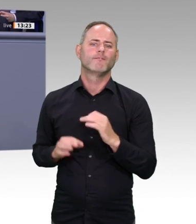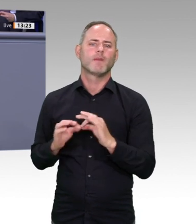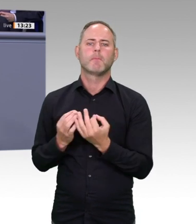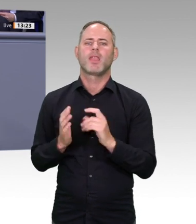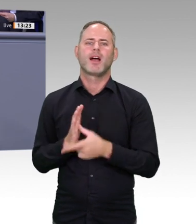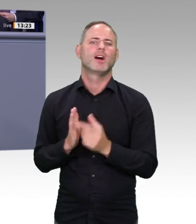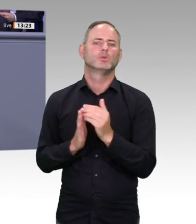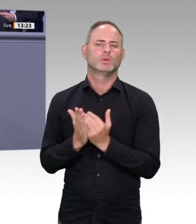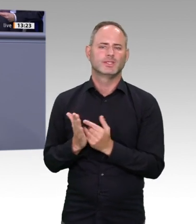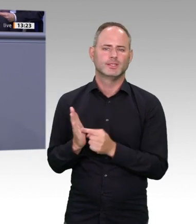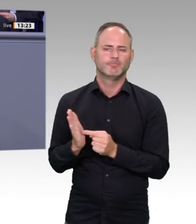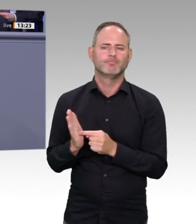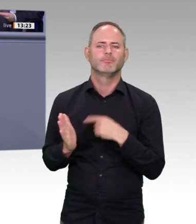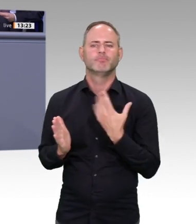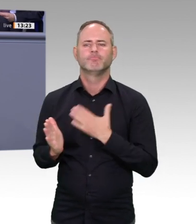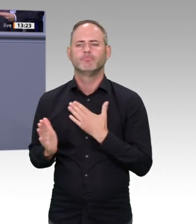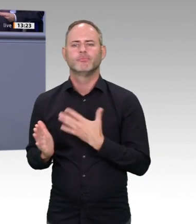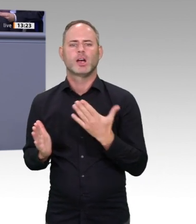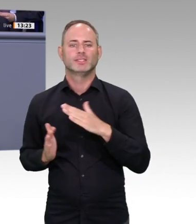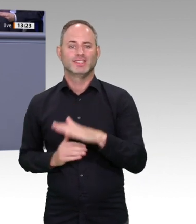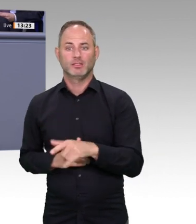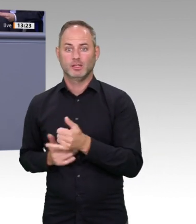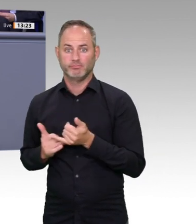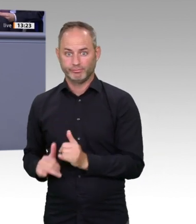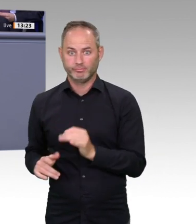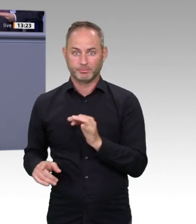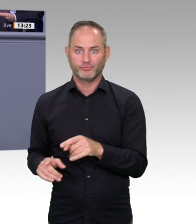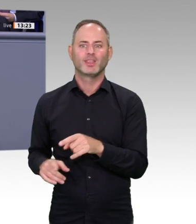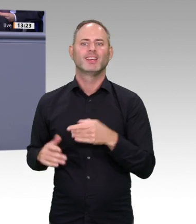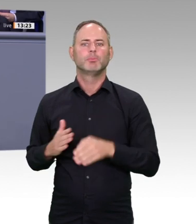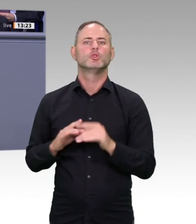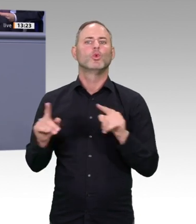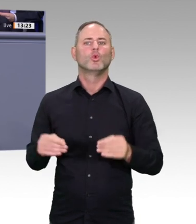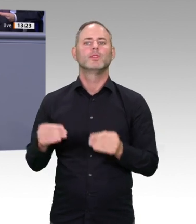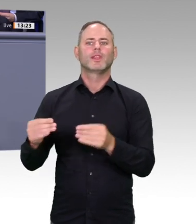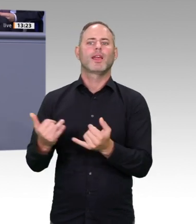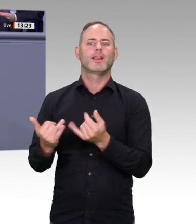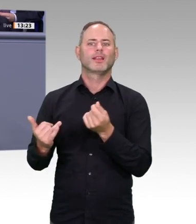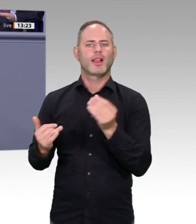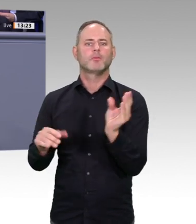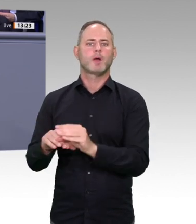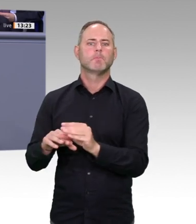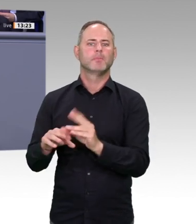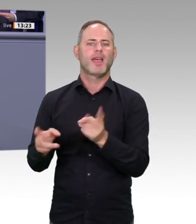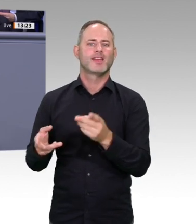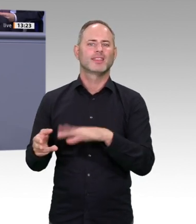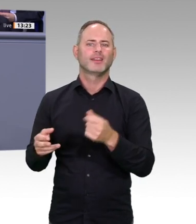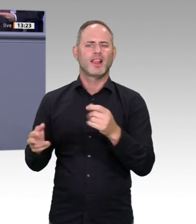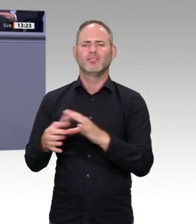zu lassen, ihnen ihren Anspruch zu gewähren und das Land insgesamt auch voranzubringen. Das ist eine Zeit, in der wir die Weichen